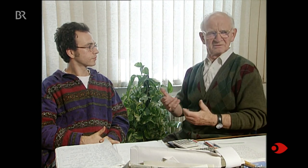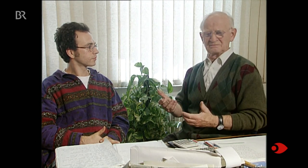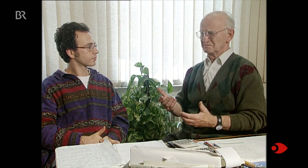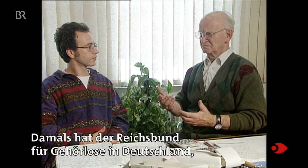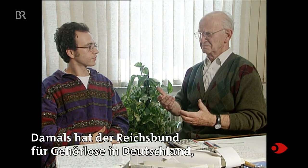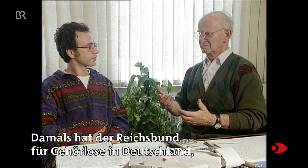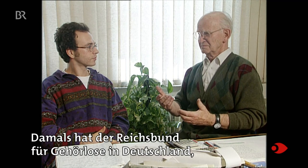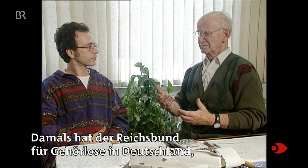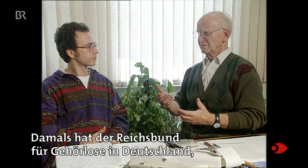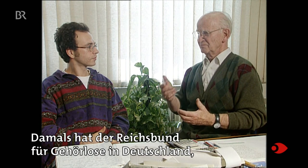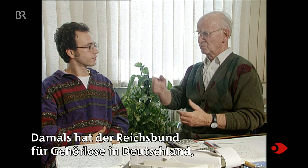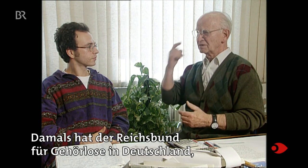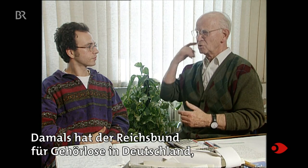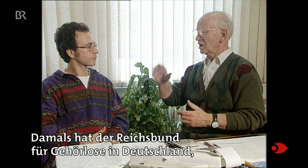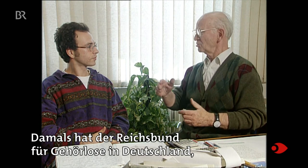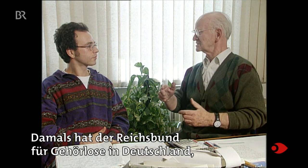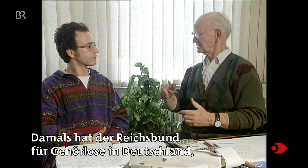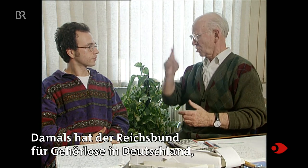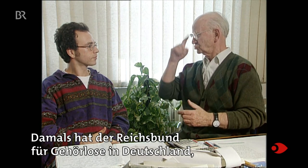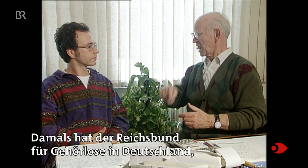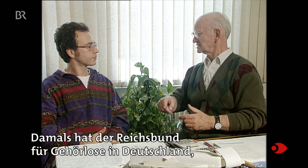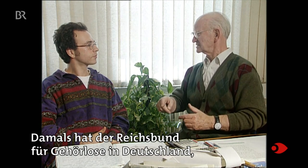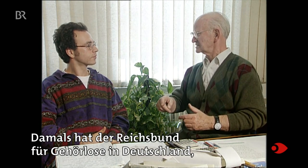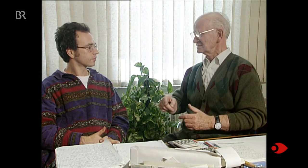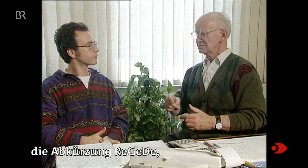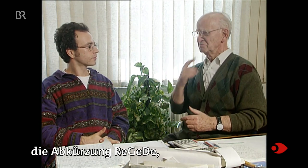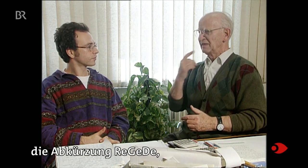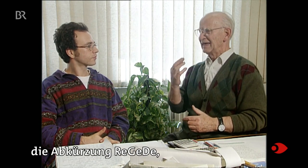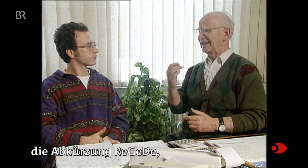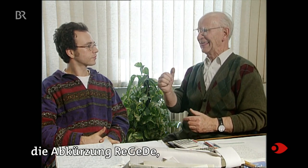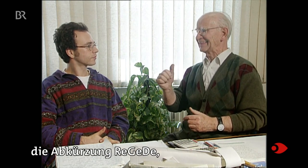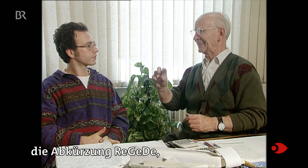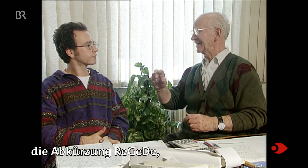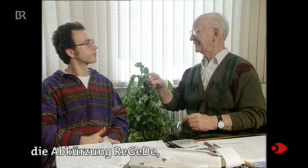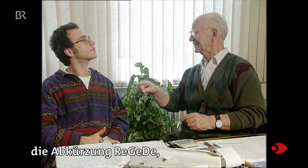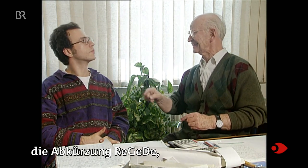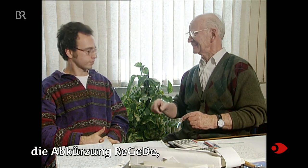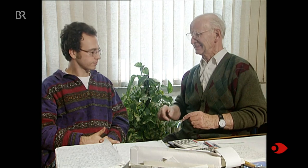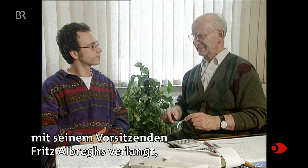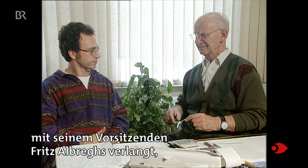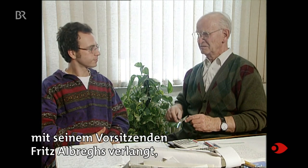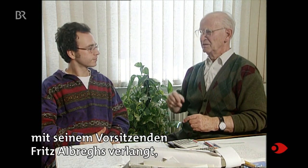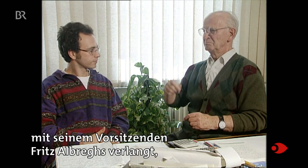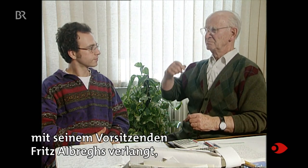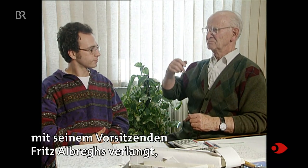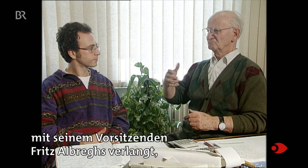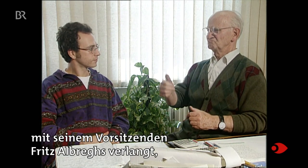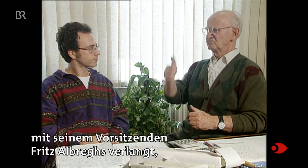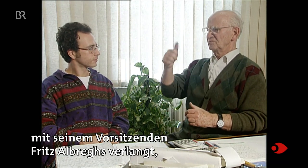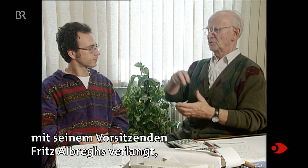Damals hat der Reichsbund für Gehörlose in Deutschland, die Abkürzung REGEDE mit seinem Vorsitzenden Fritz Albrechts